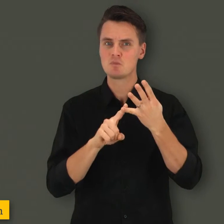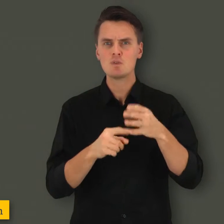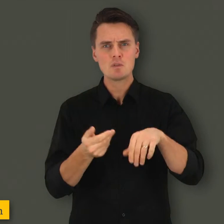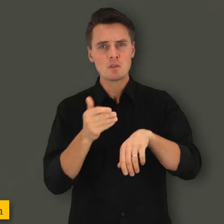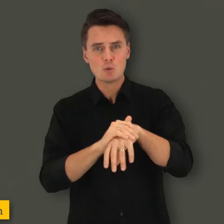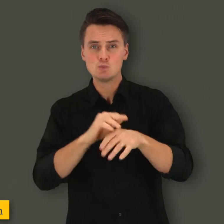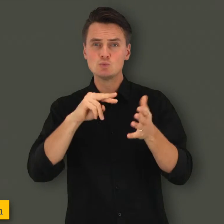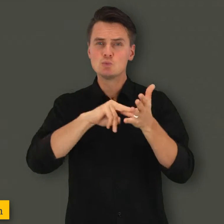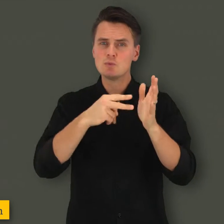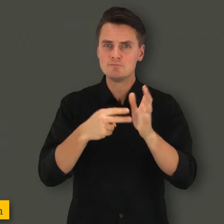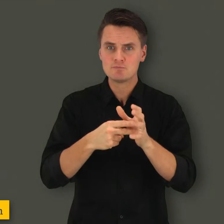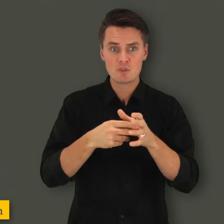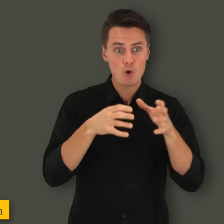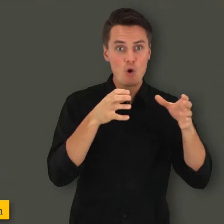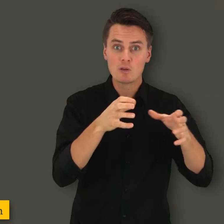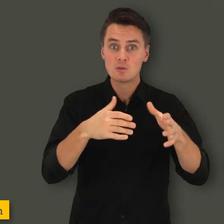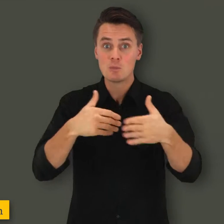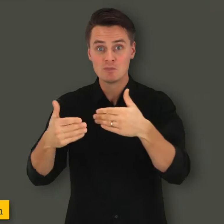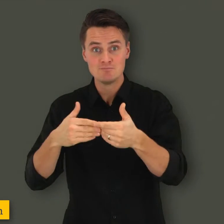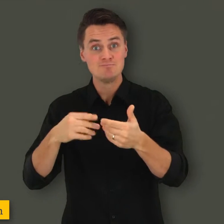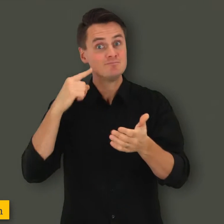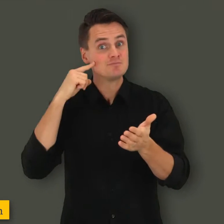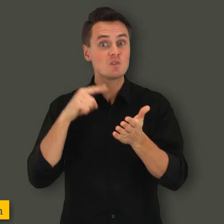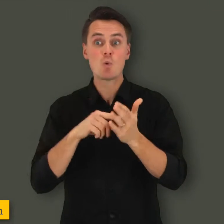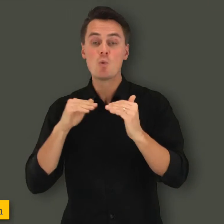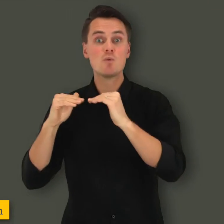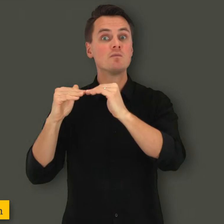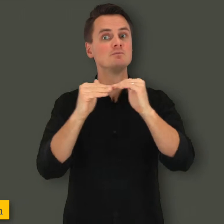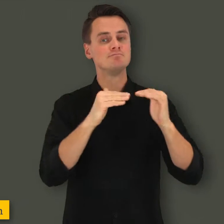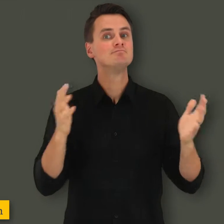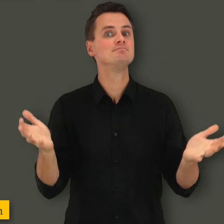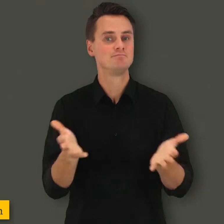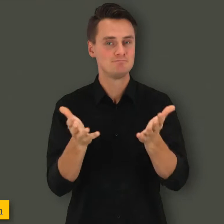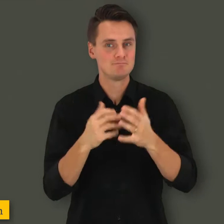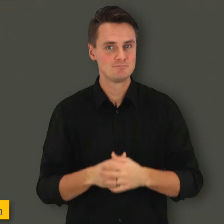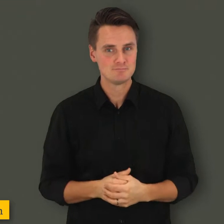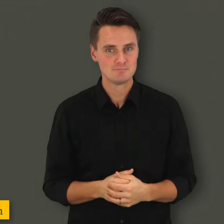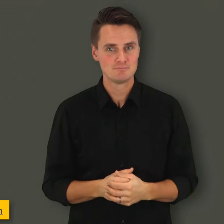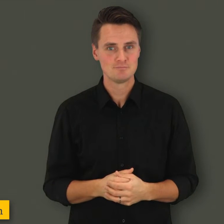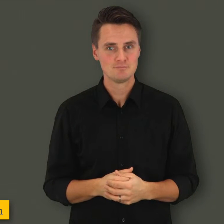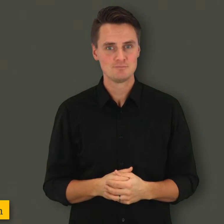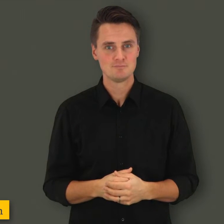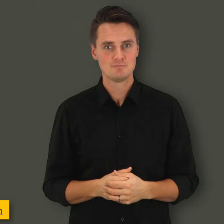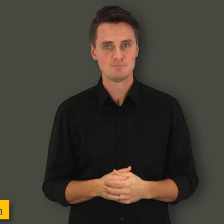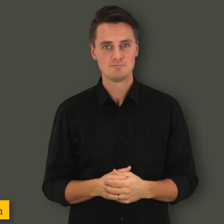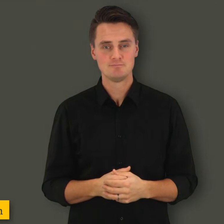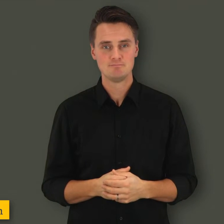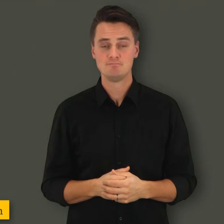Taitoa suunnitella konkreettisia toimenpiteitä, joilla yhdenvertaisuutta edistetään